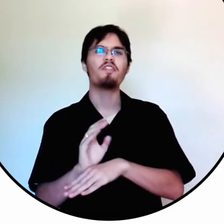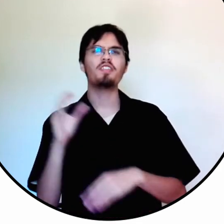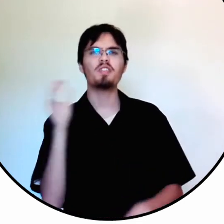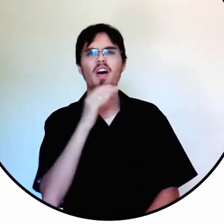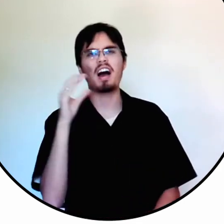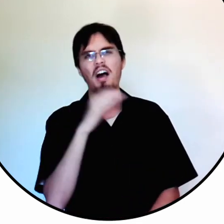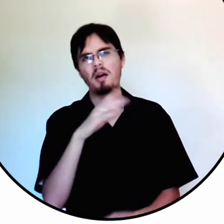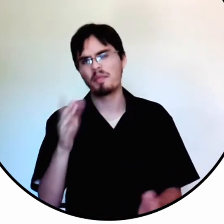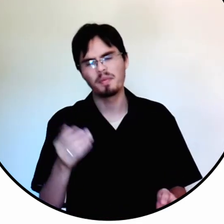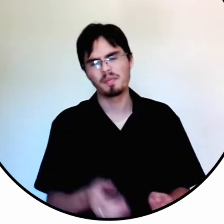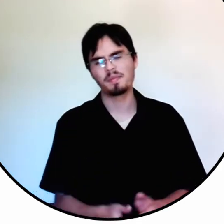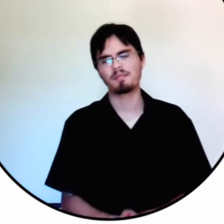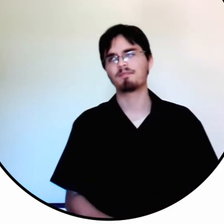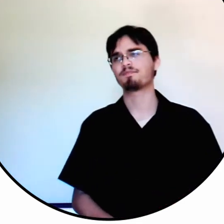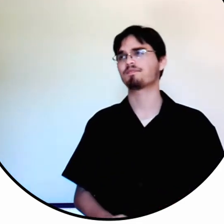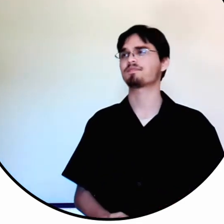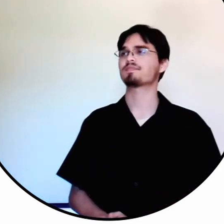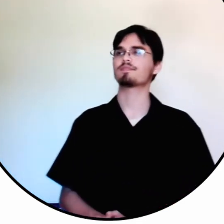Um vídeo rápido.